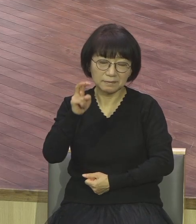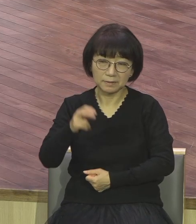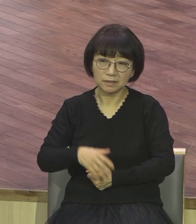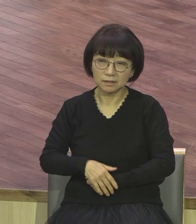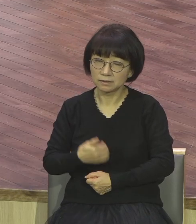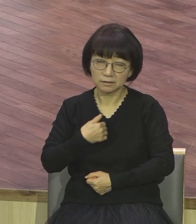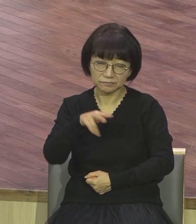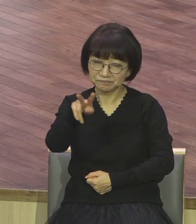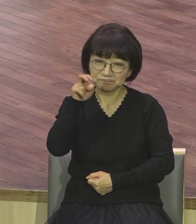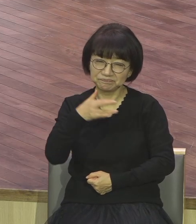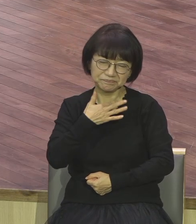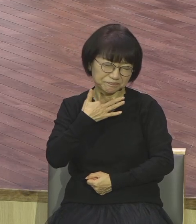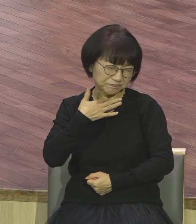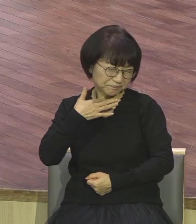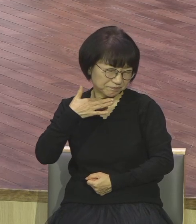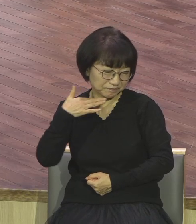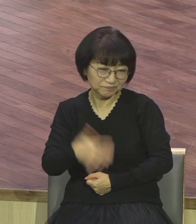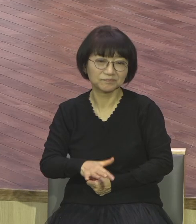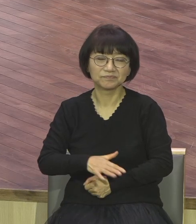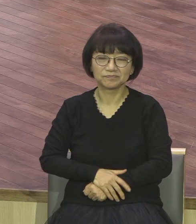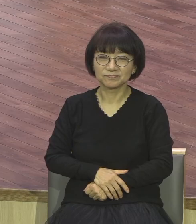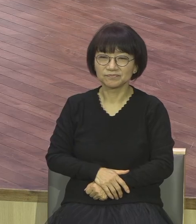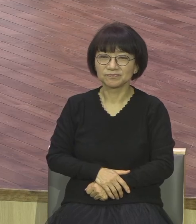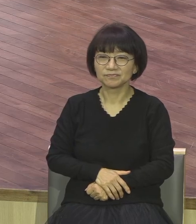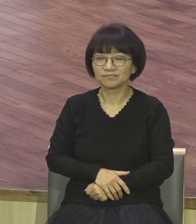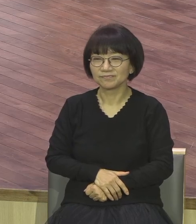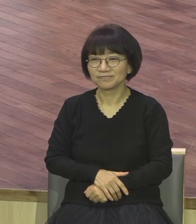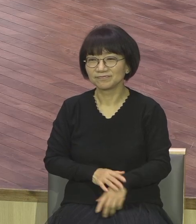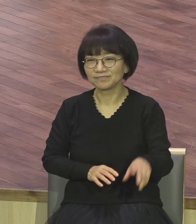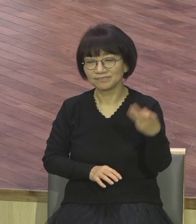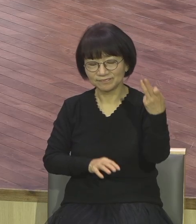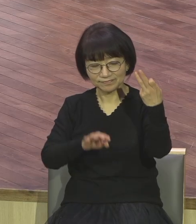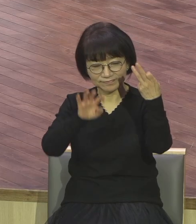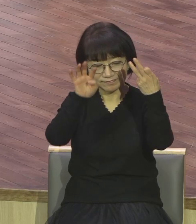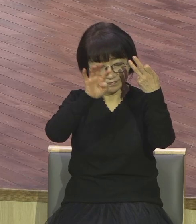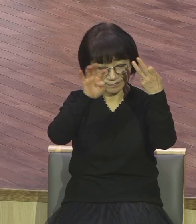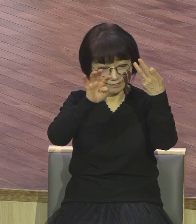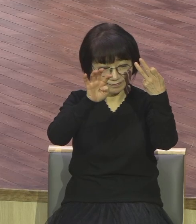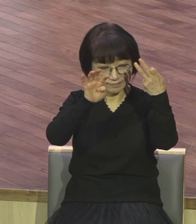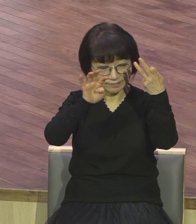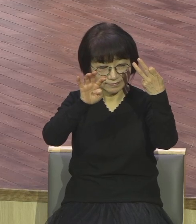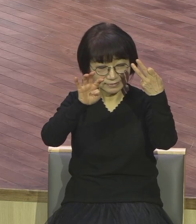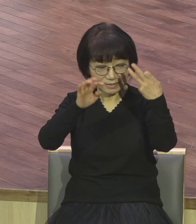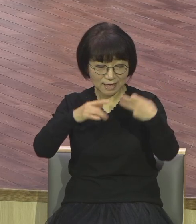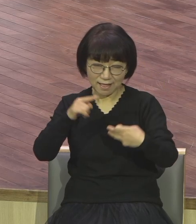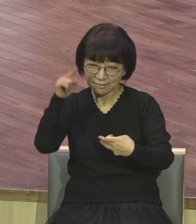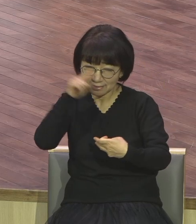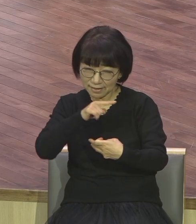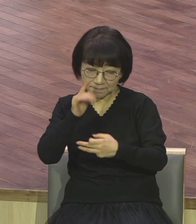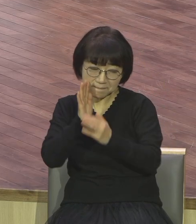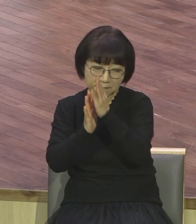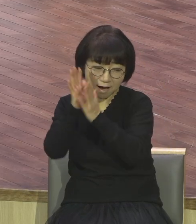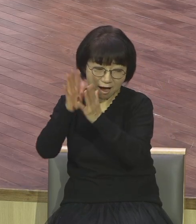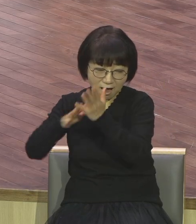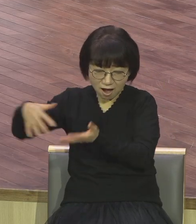자 40줄로 43절을 보세요 그런 저 가라지를 거두어 불에 사르는 것 같이 세상